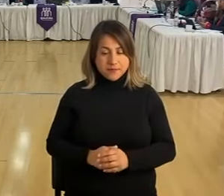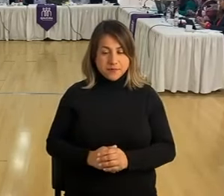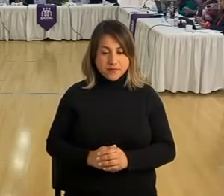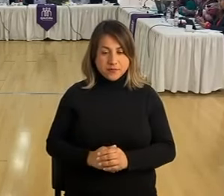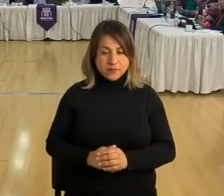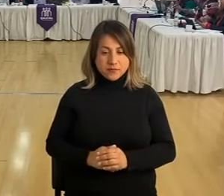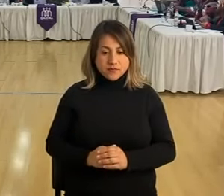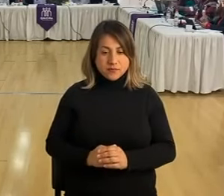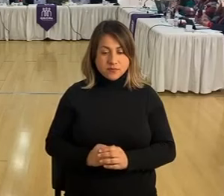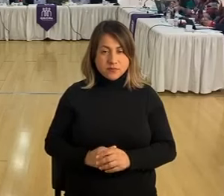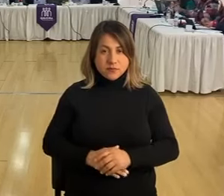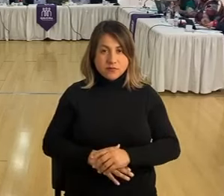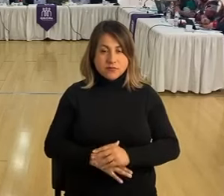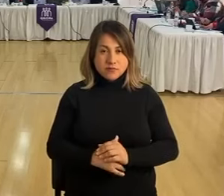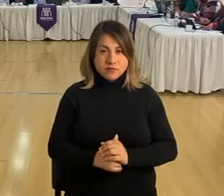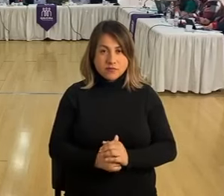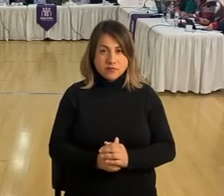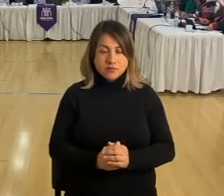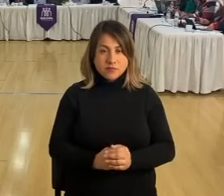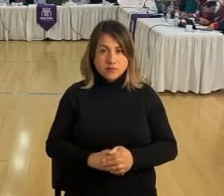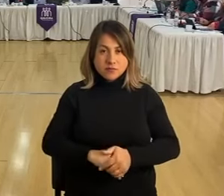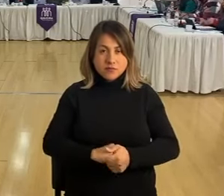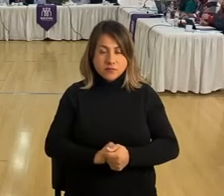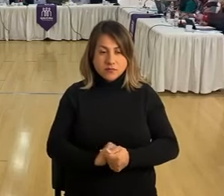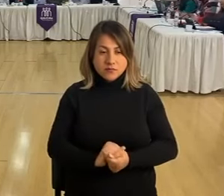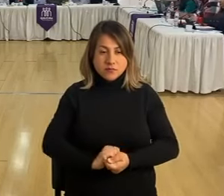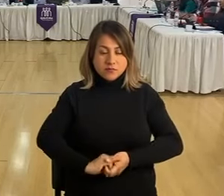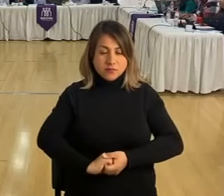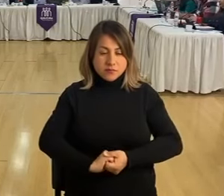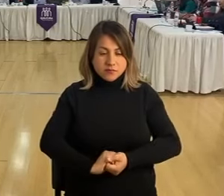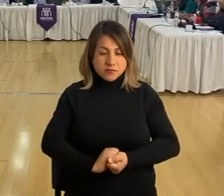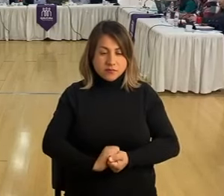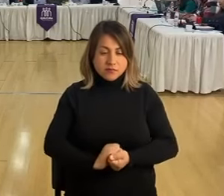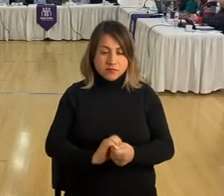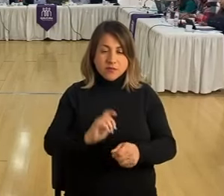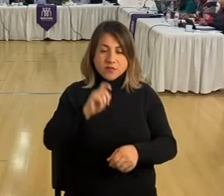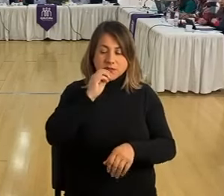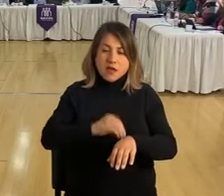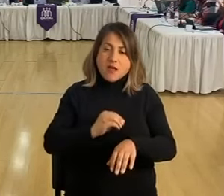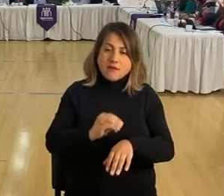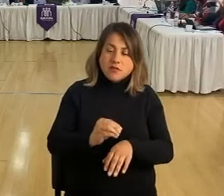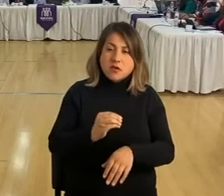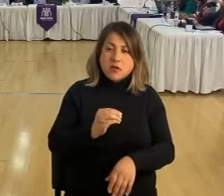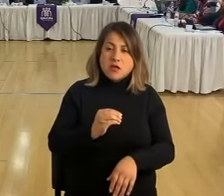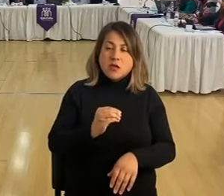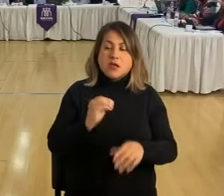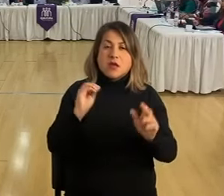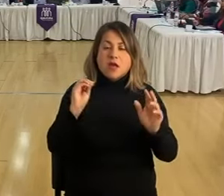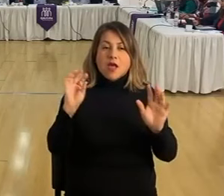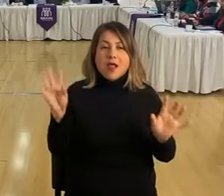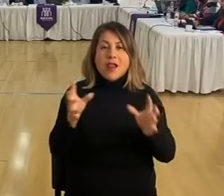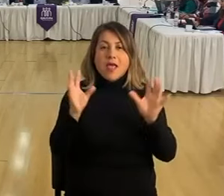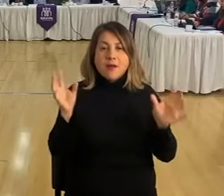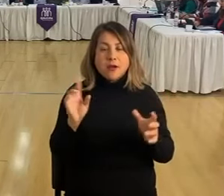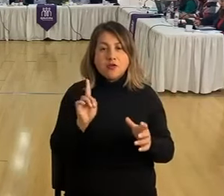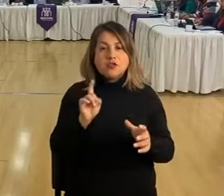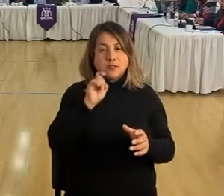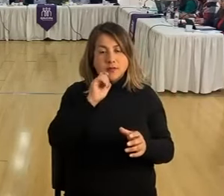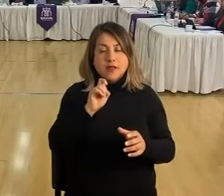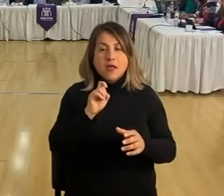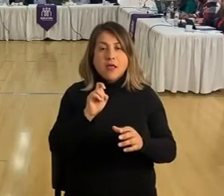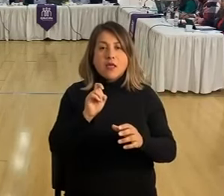Bueno, esto que me voy a mencionar no constituye una alarma, sino constituyen datos en relación a